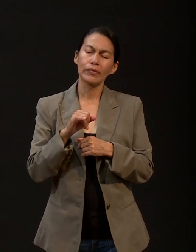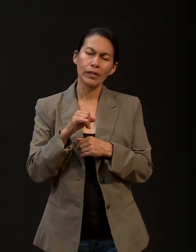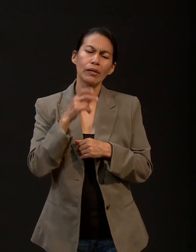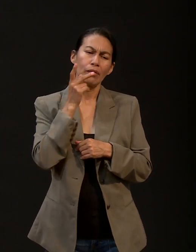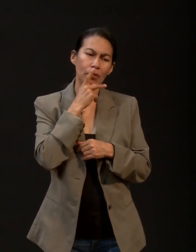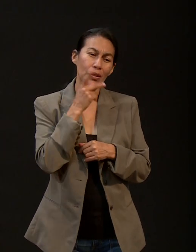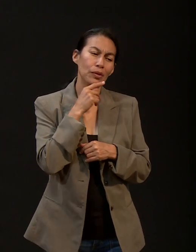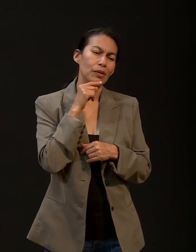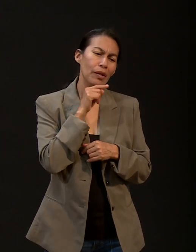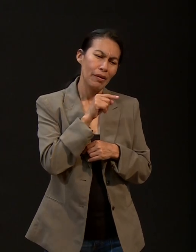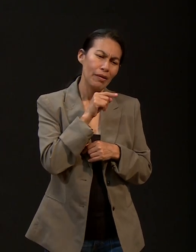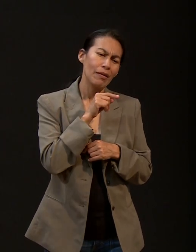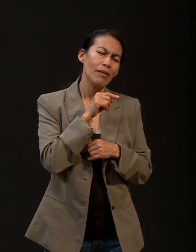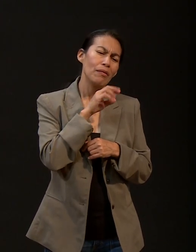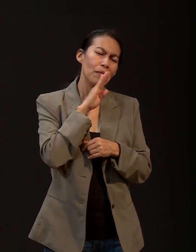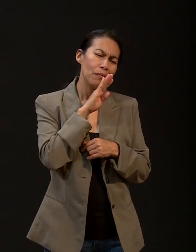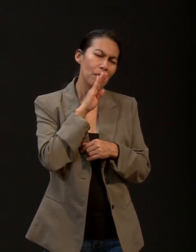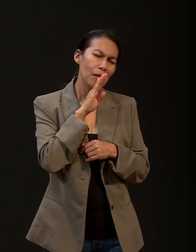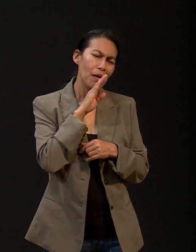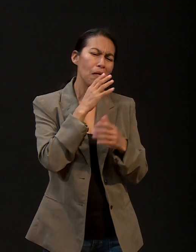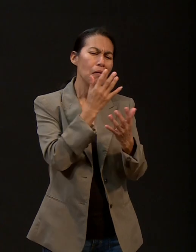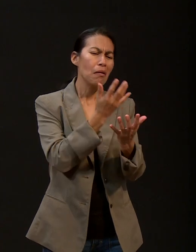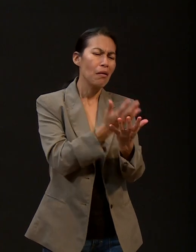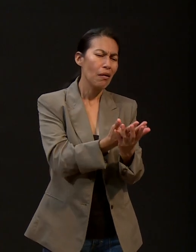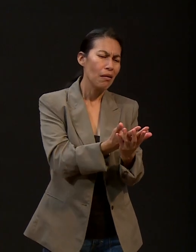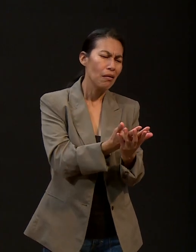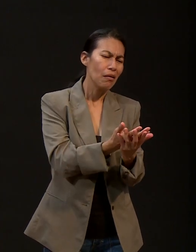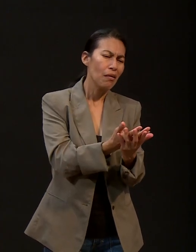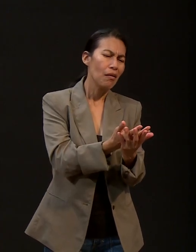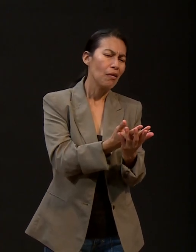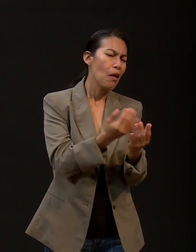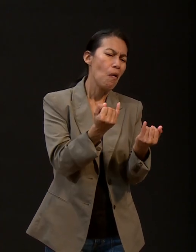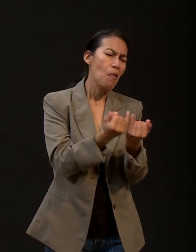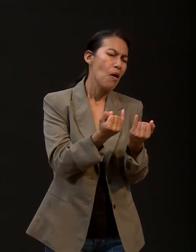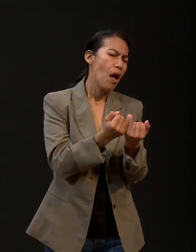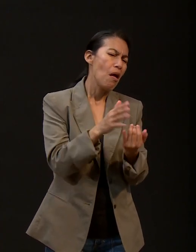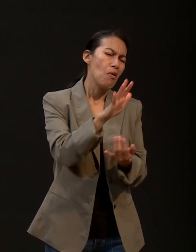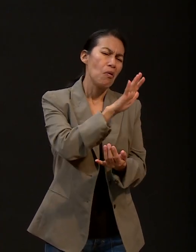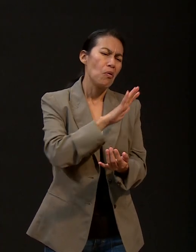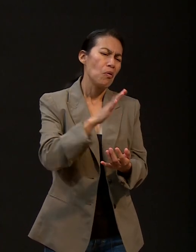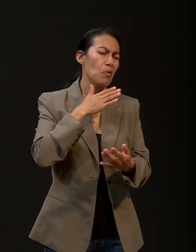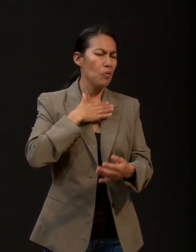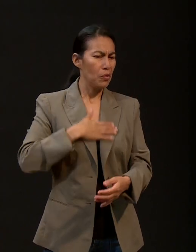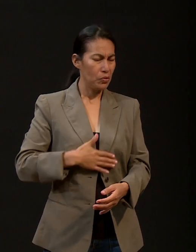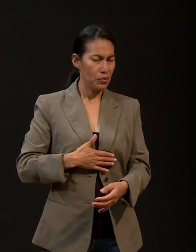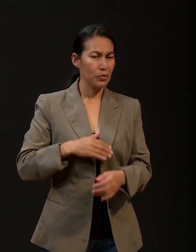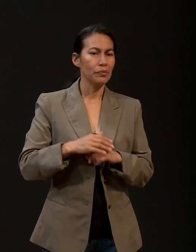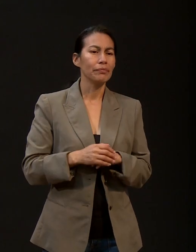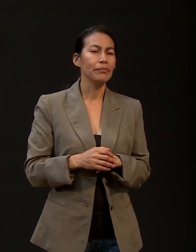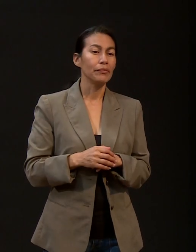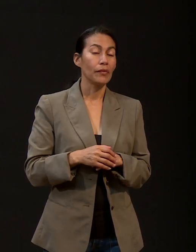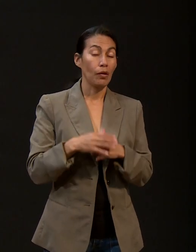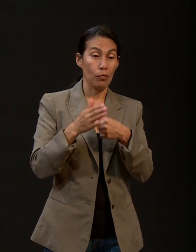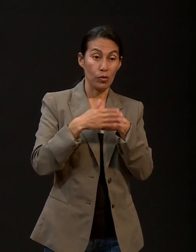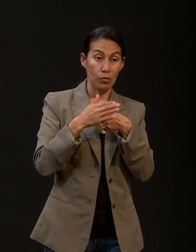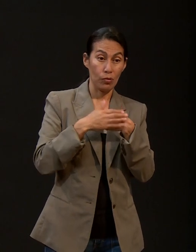pues espera aquella mañana gloriosa. Amén. Esa es nuestra gran esperanza. Y también, pastor, la